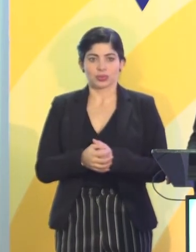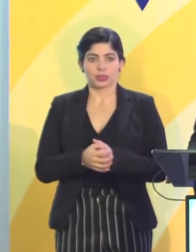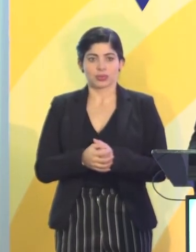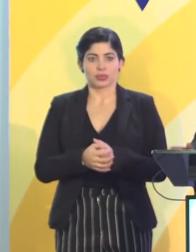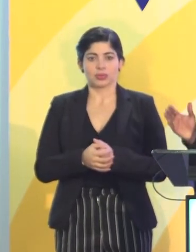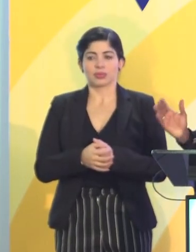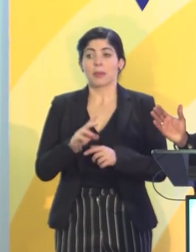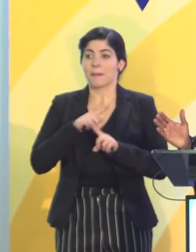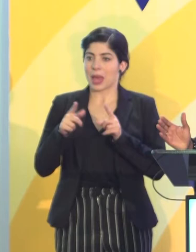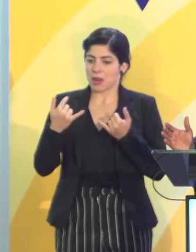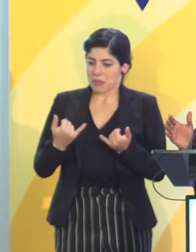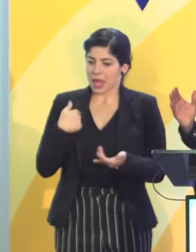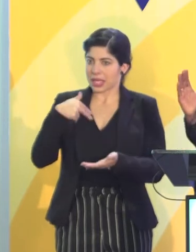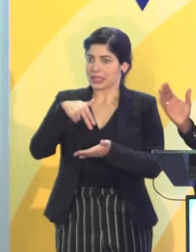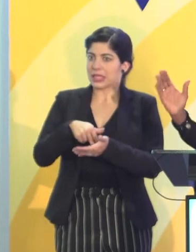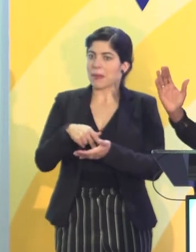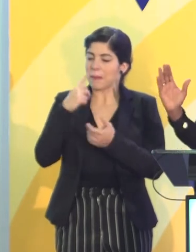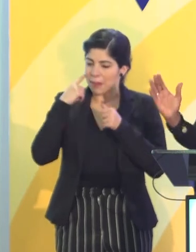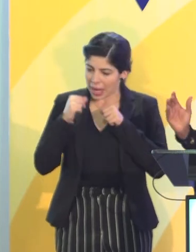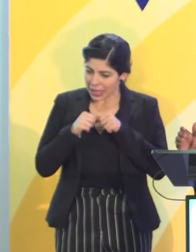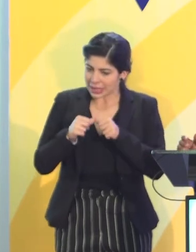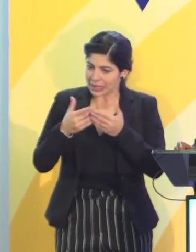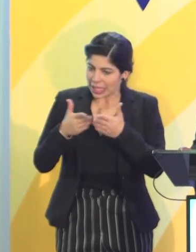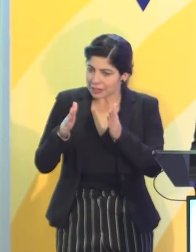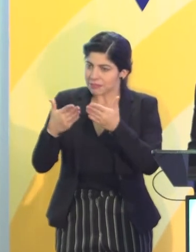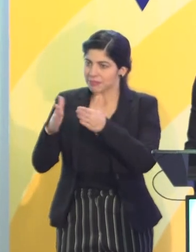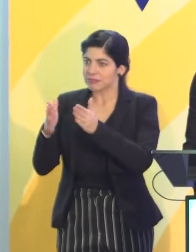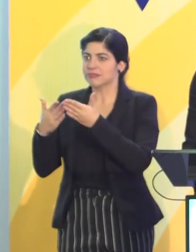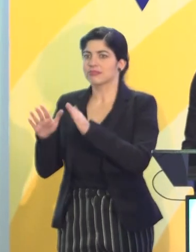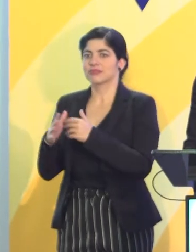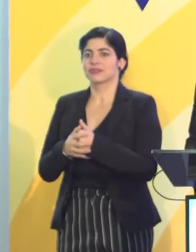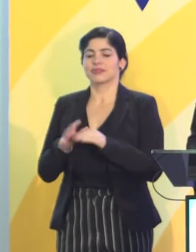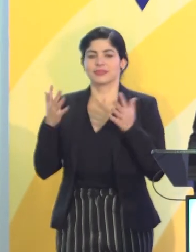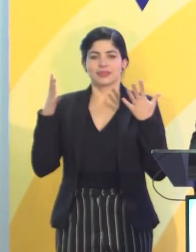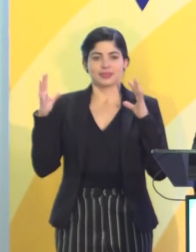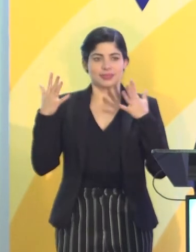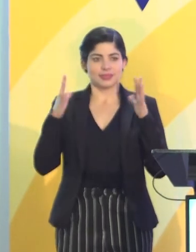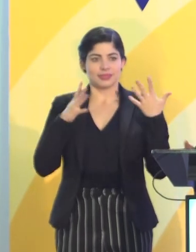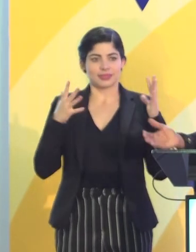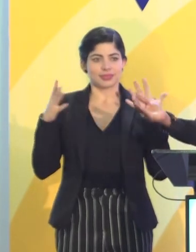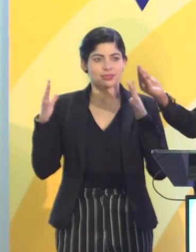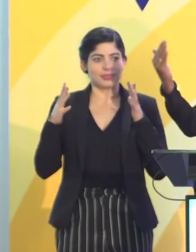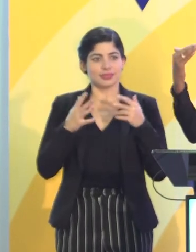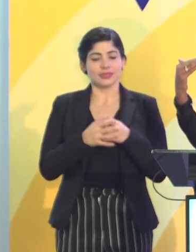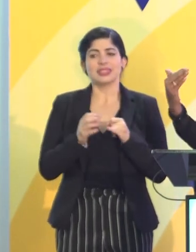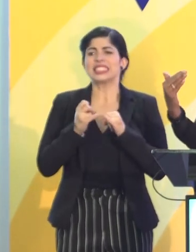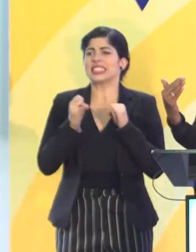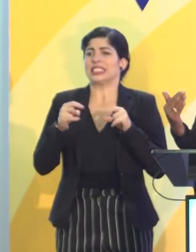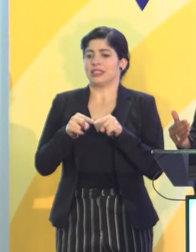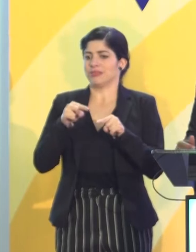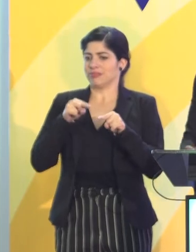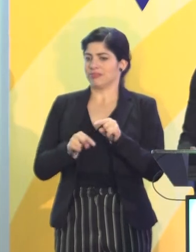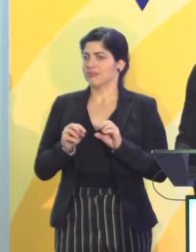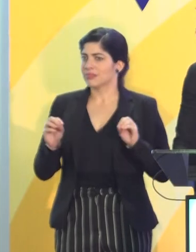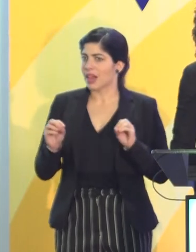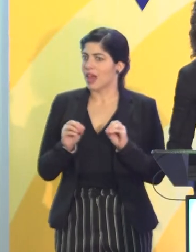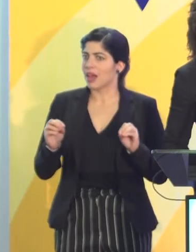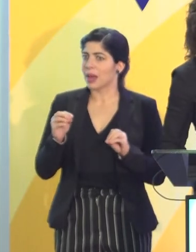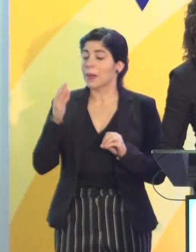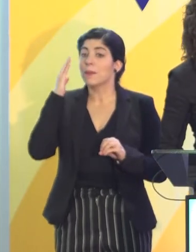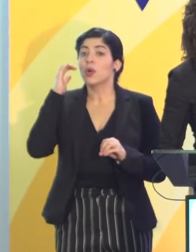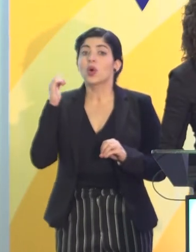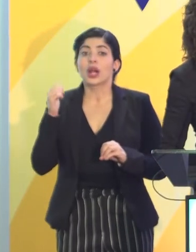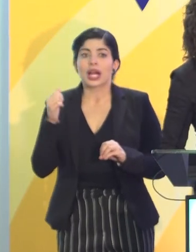Pero aquí estamos para seguir abriendo puertas, sin dar un paso atrás, porque